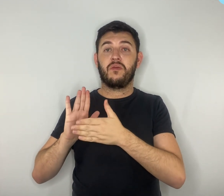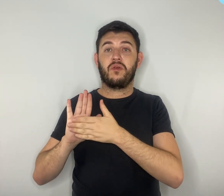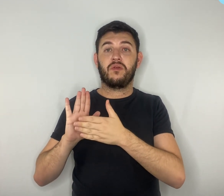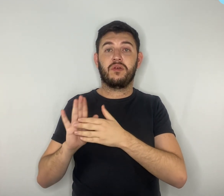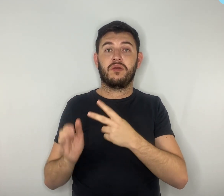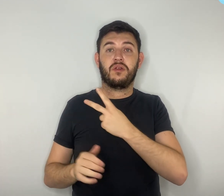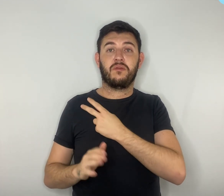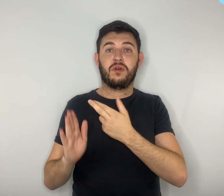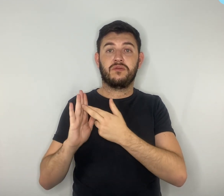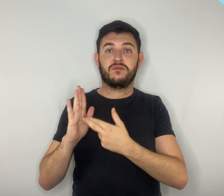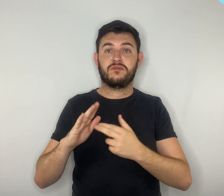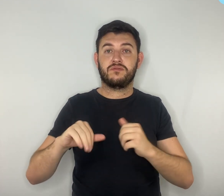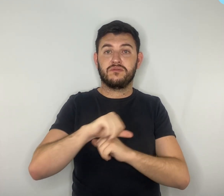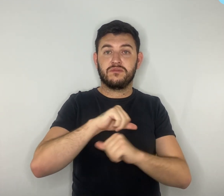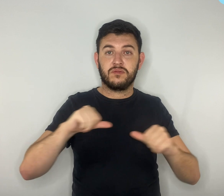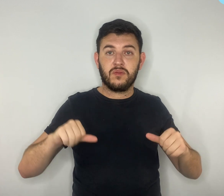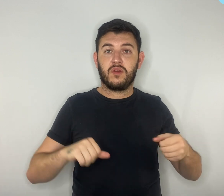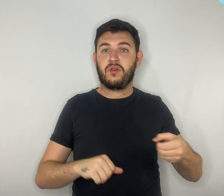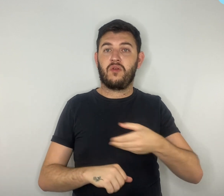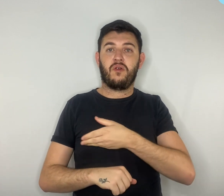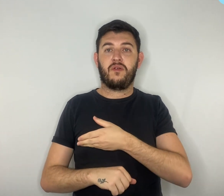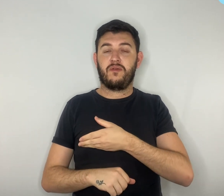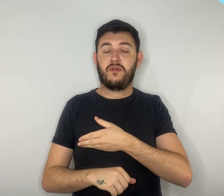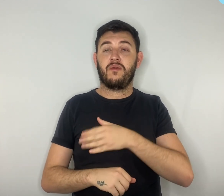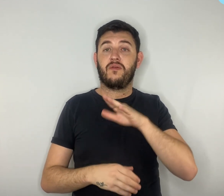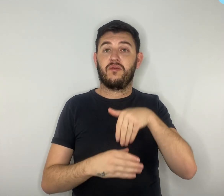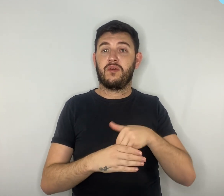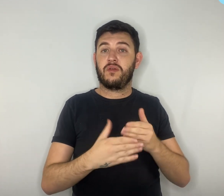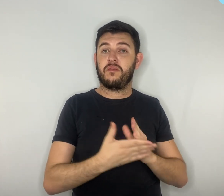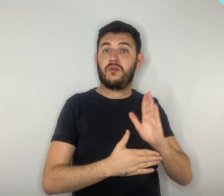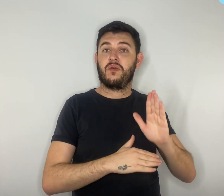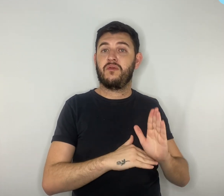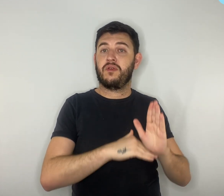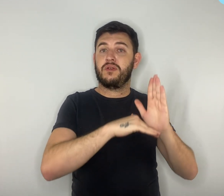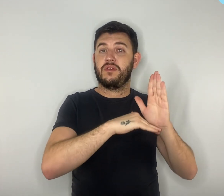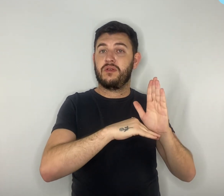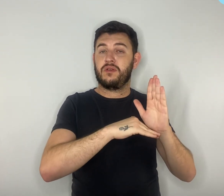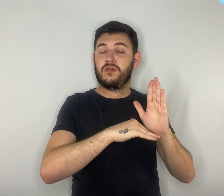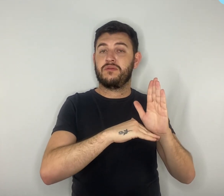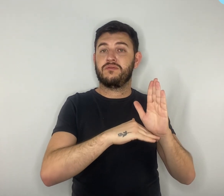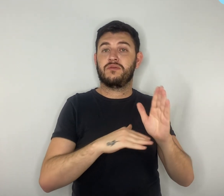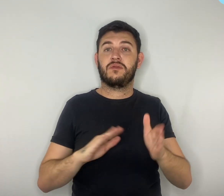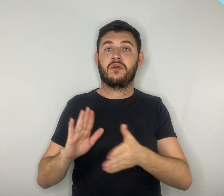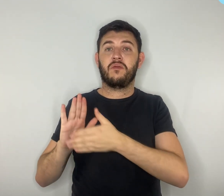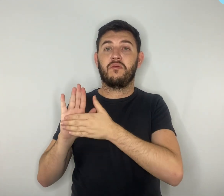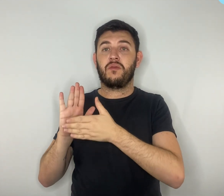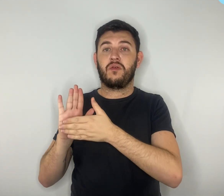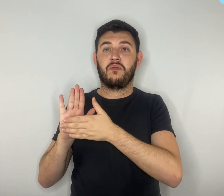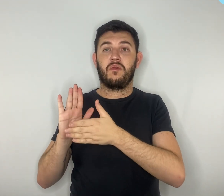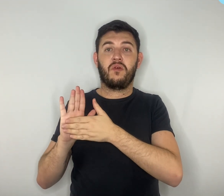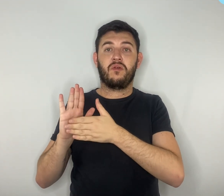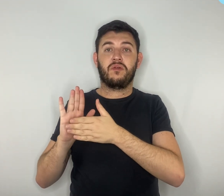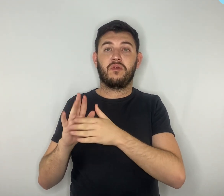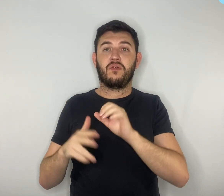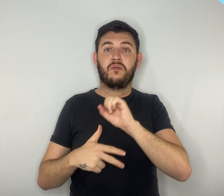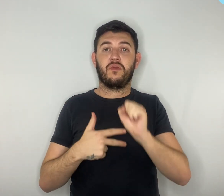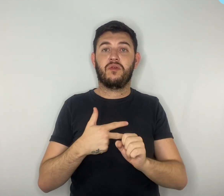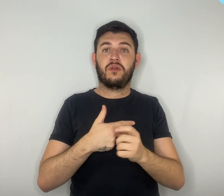Senado Federal. O projeto é uma alternativa apresentada pelo Poder Executivo para